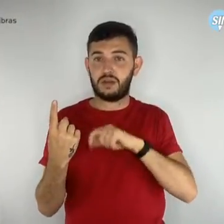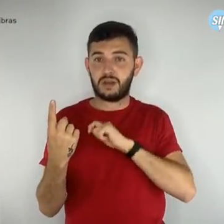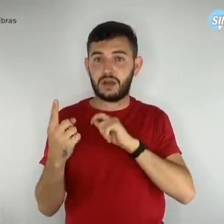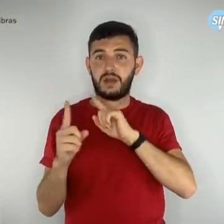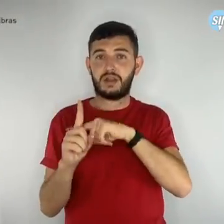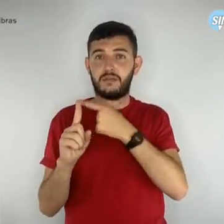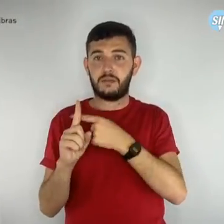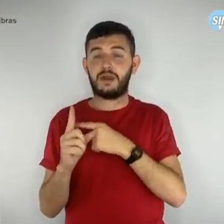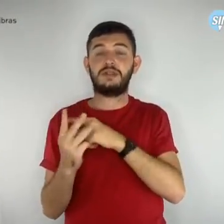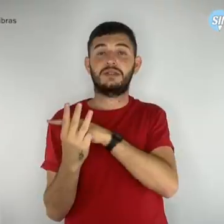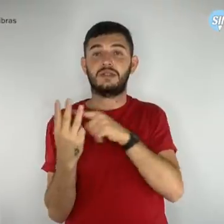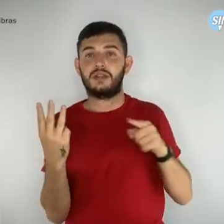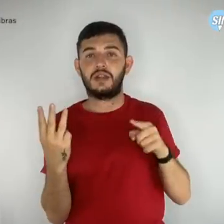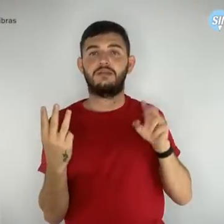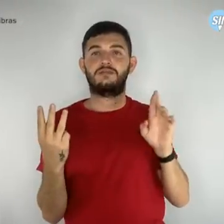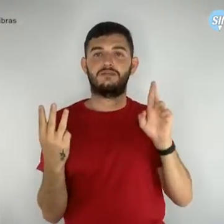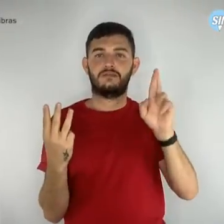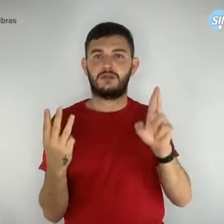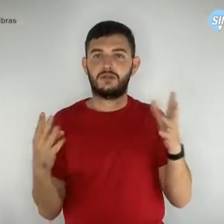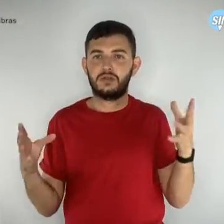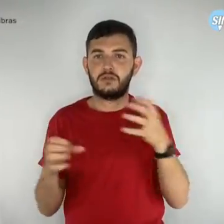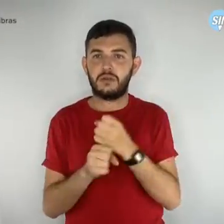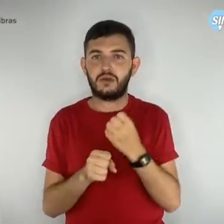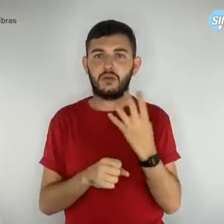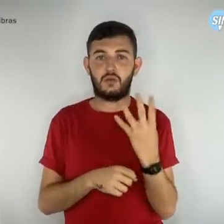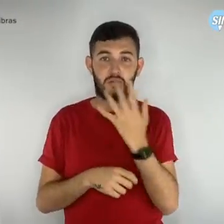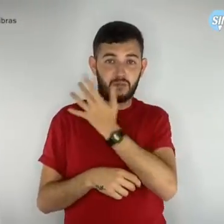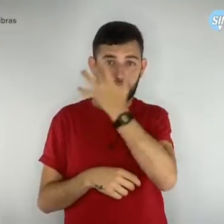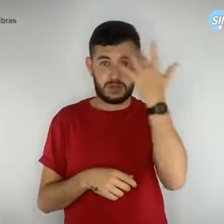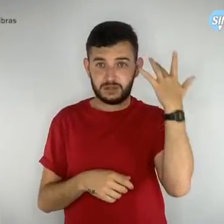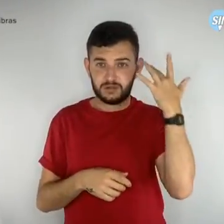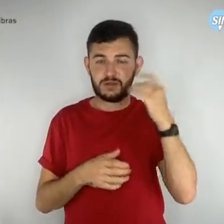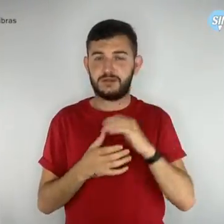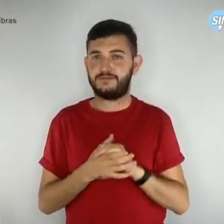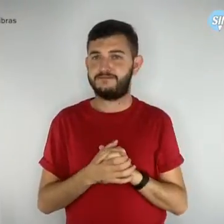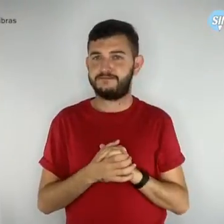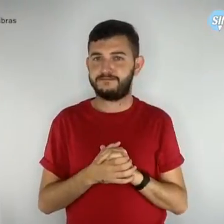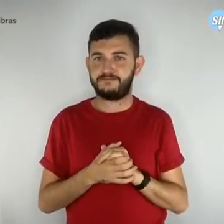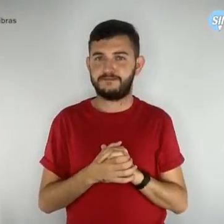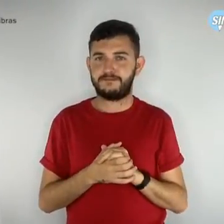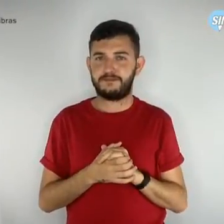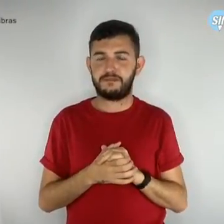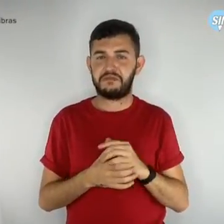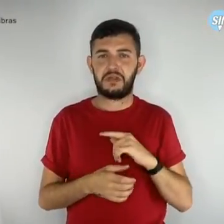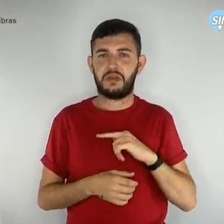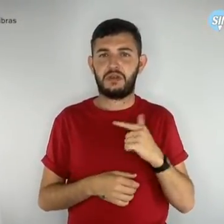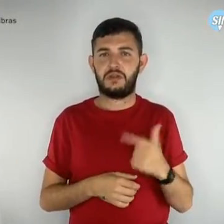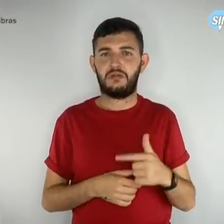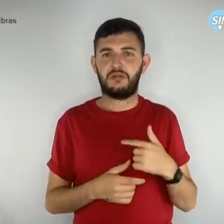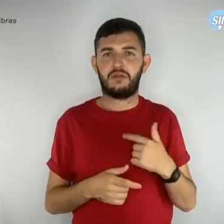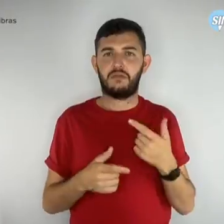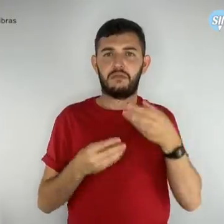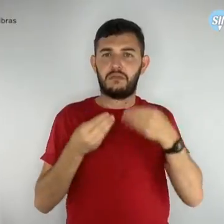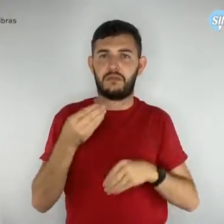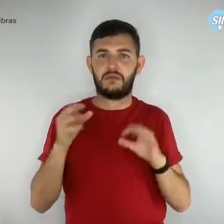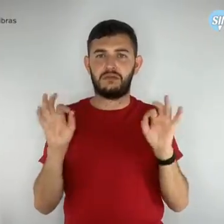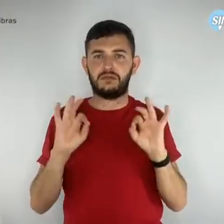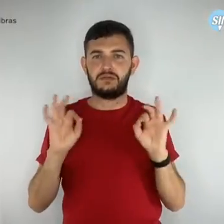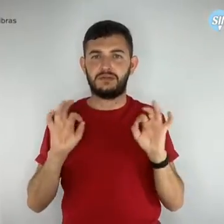turno no total de quatro pessoas. Não há verticalidade nessa relação, o que é